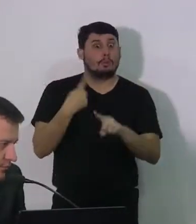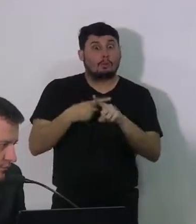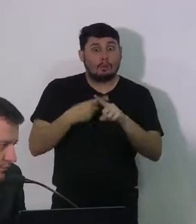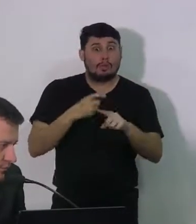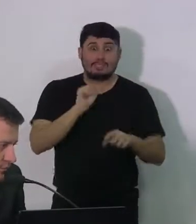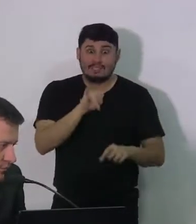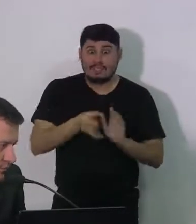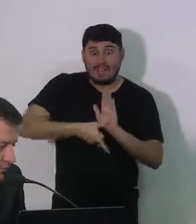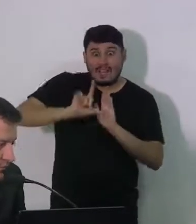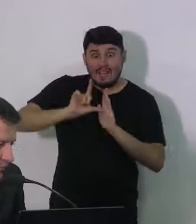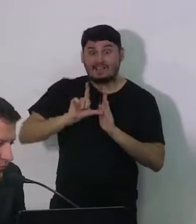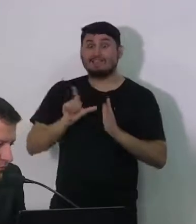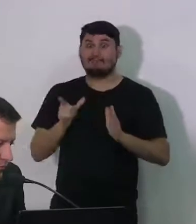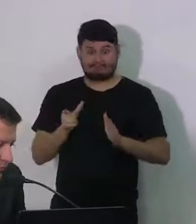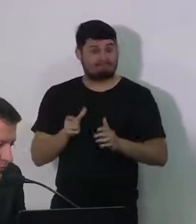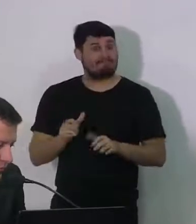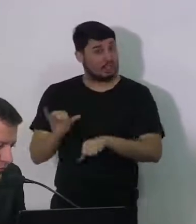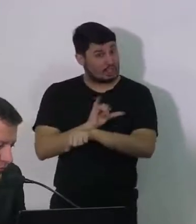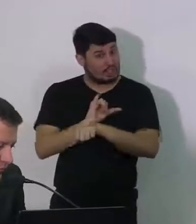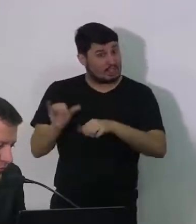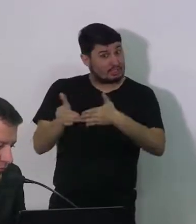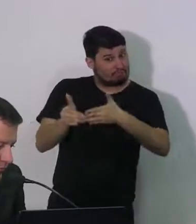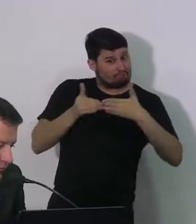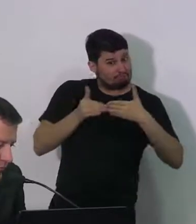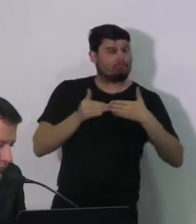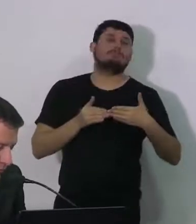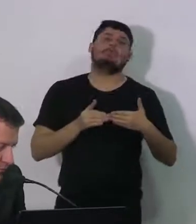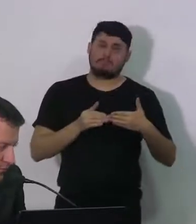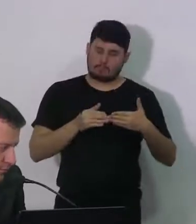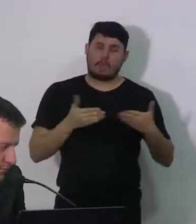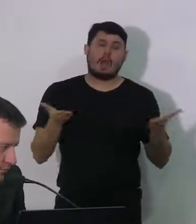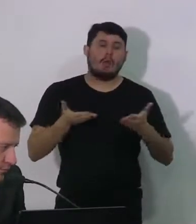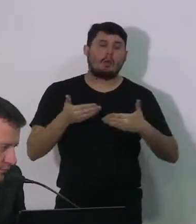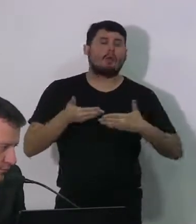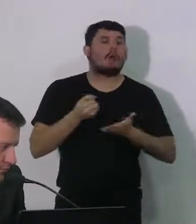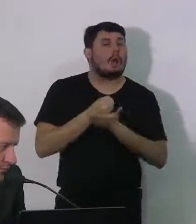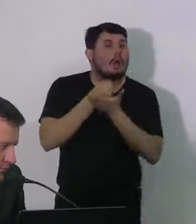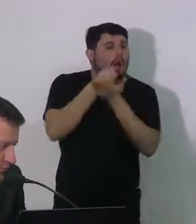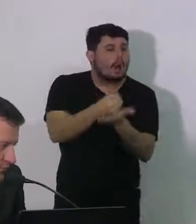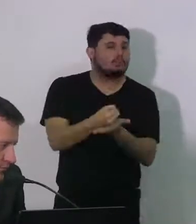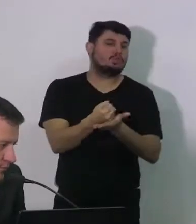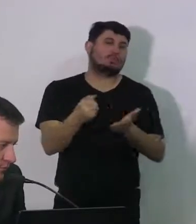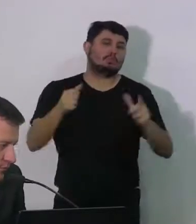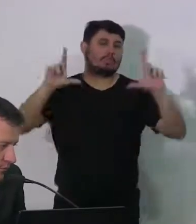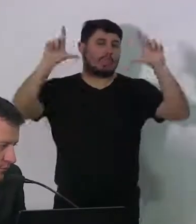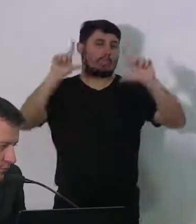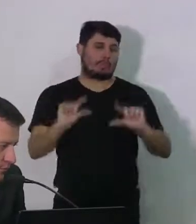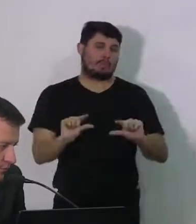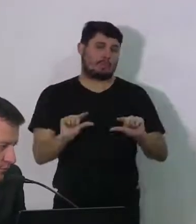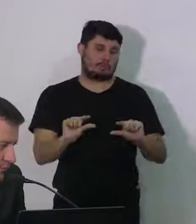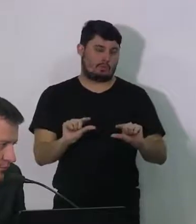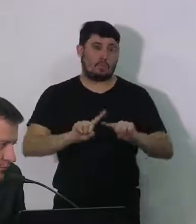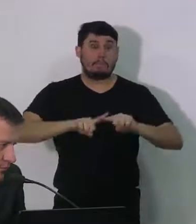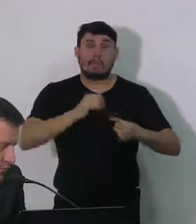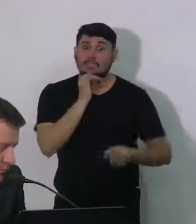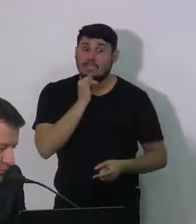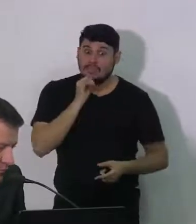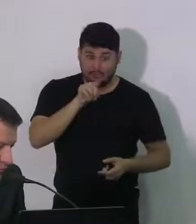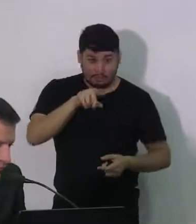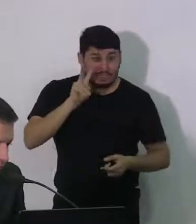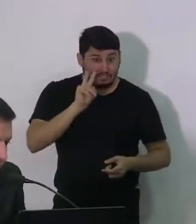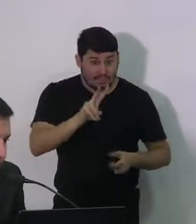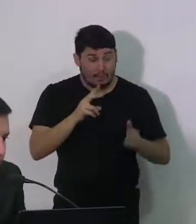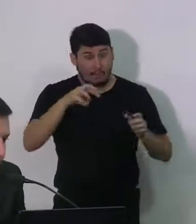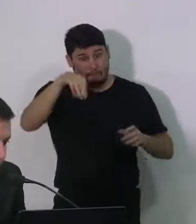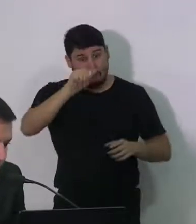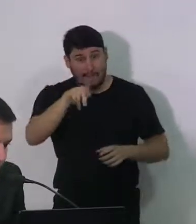surtiram efeito, sim, estão surtindo efeito, mas, pelo que vocês conseguiram ver no gráfico, alguns dos nossos bairros, em alguns